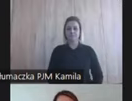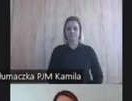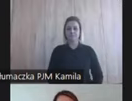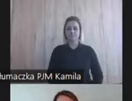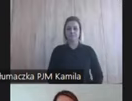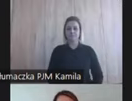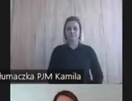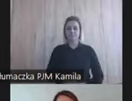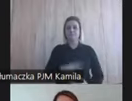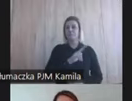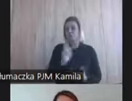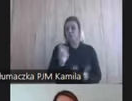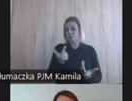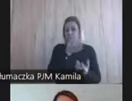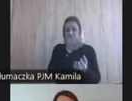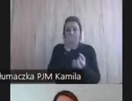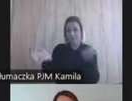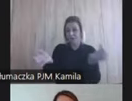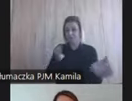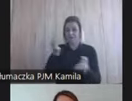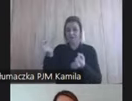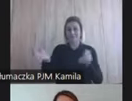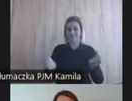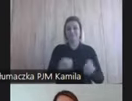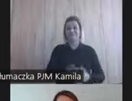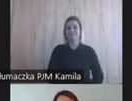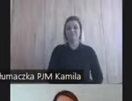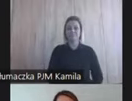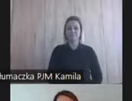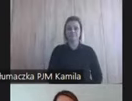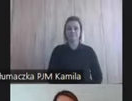Czy tutaj pojawiają się jakieś pytania na tym etapie?